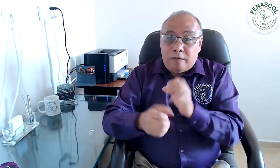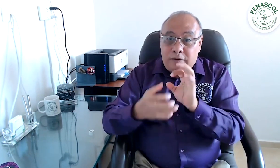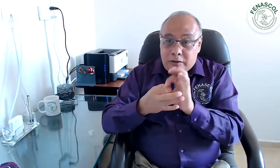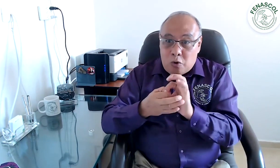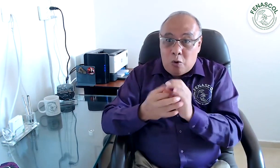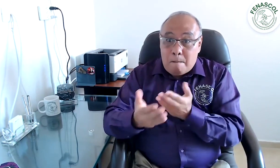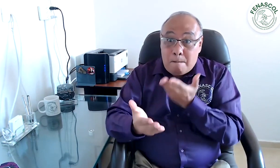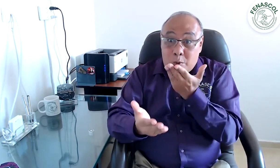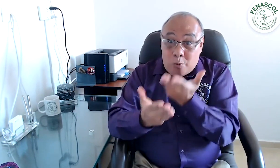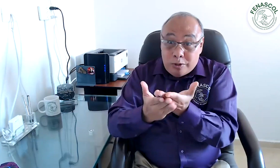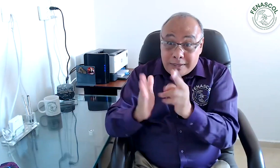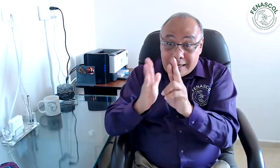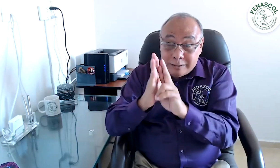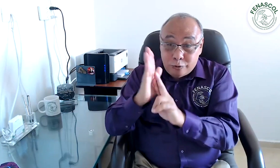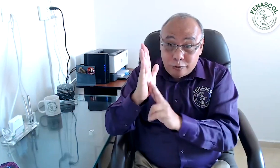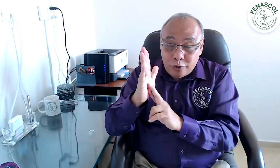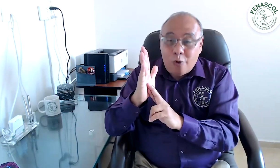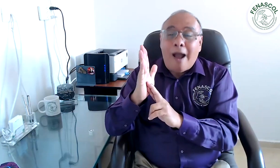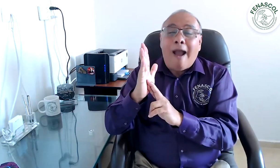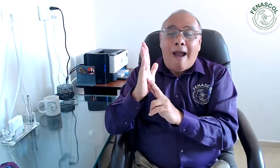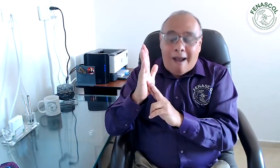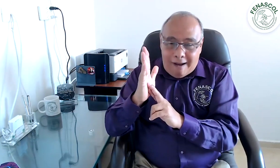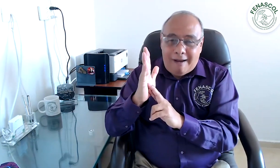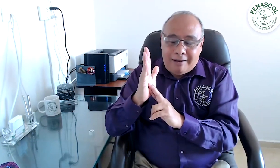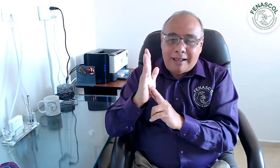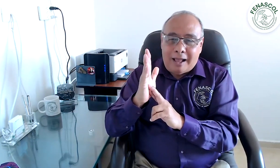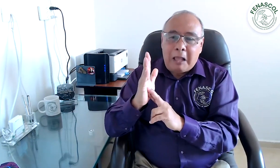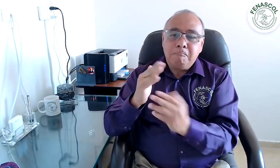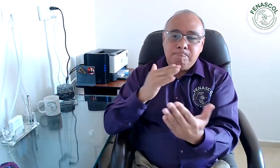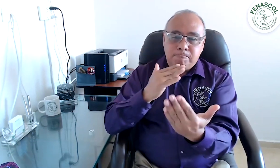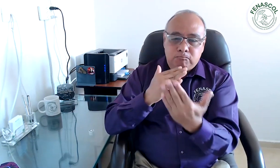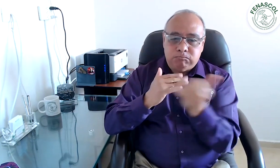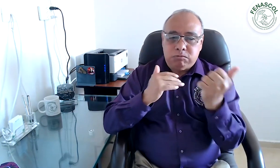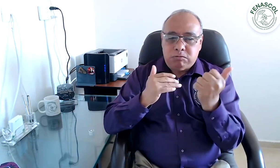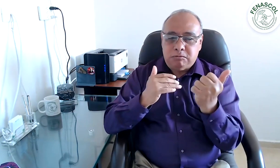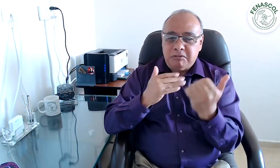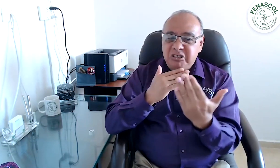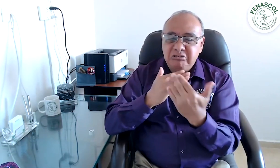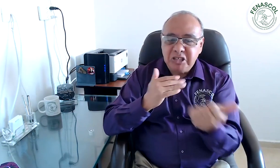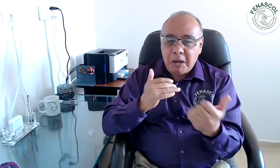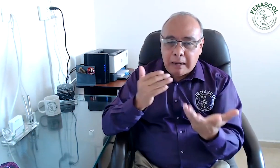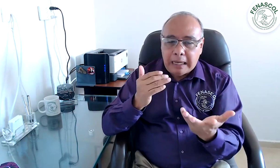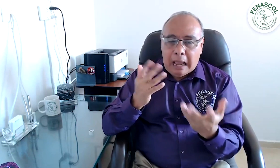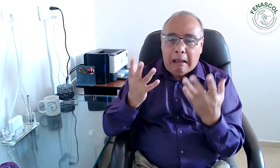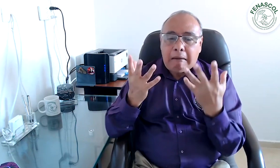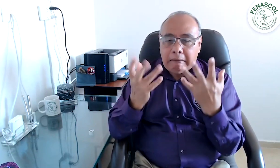En ese mismo año, con la propuesta presentada, Fenascol es